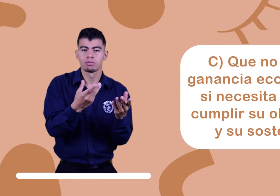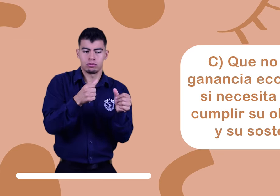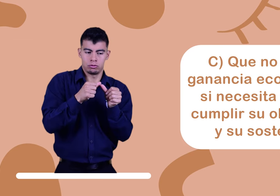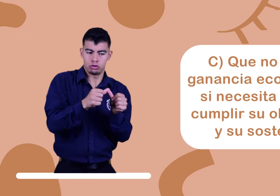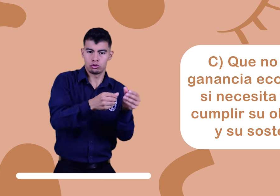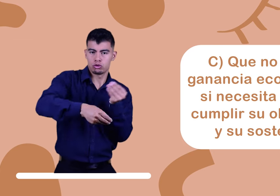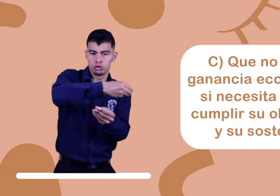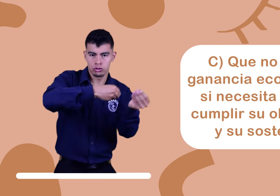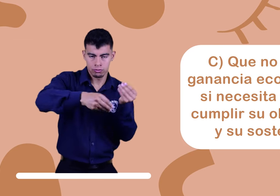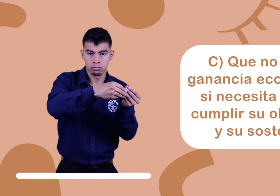sostenibilidad.